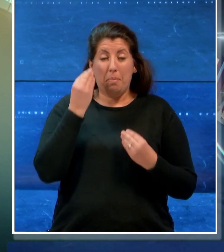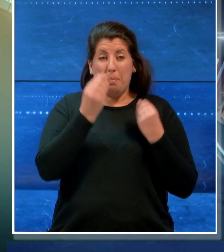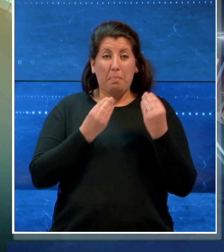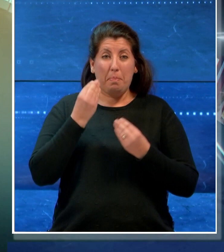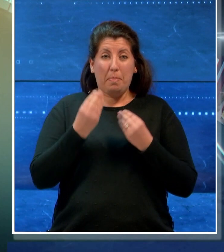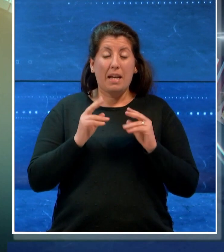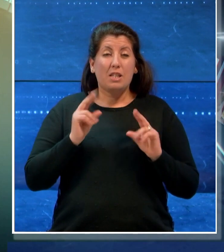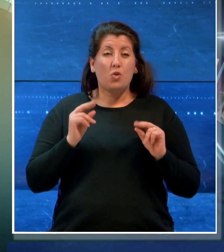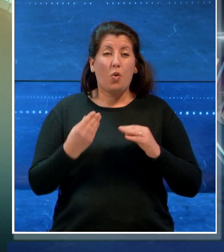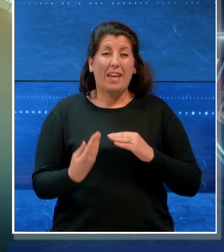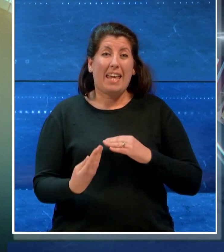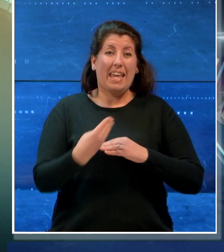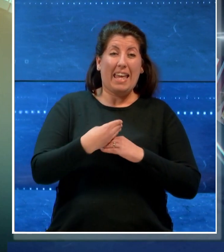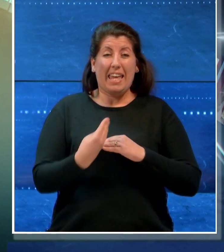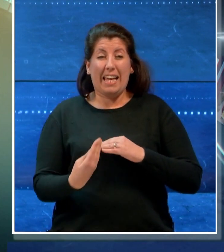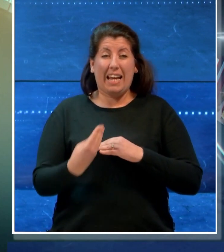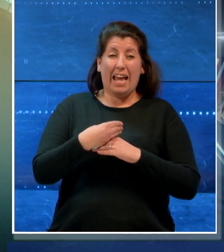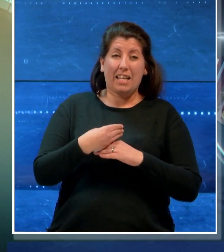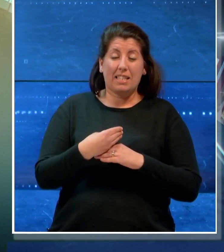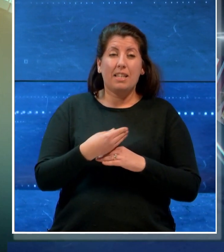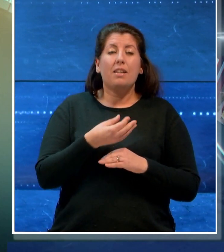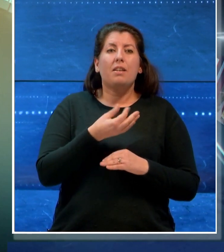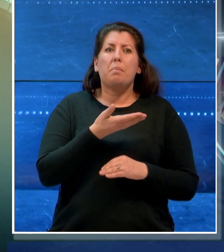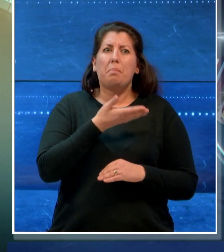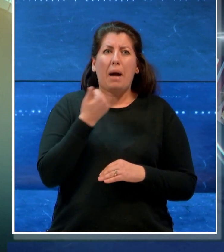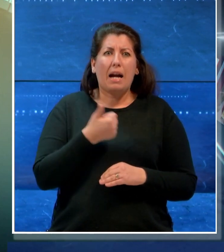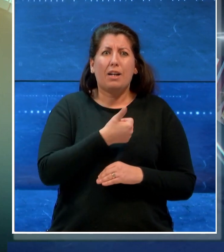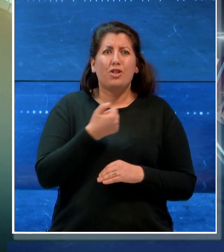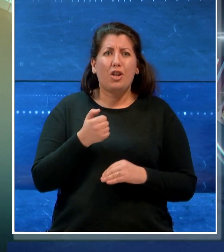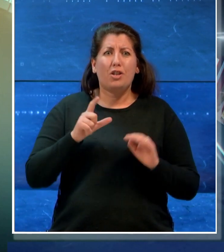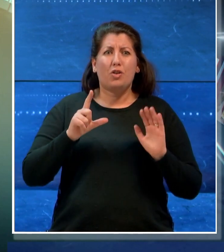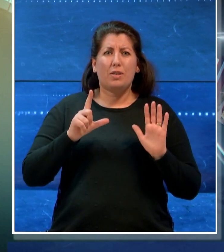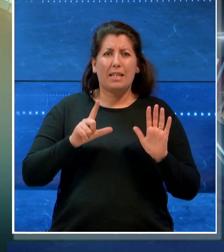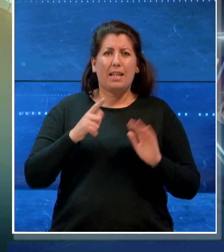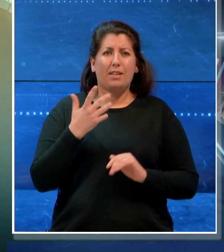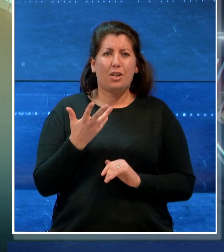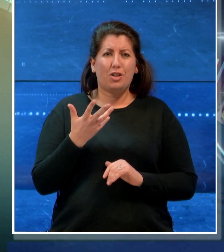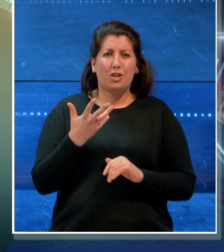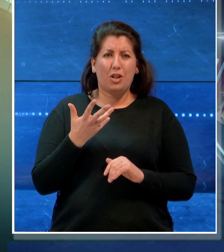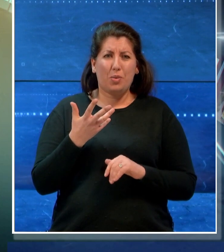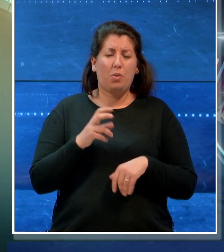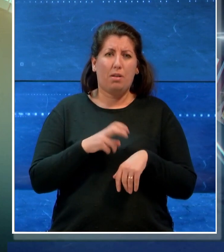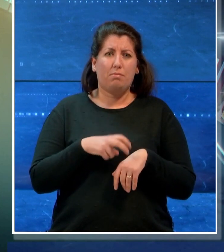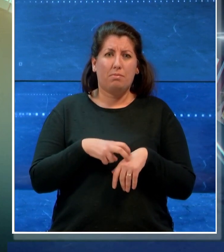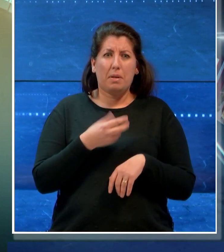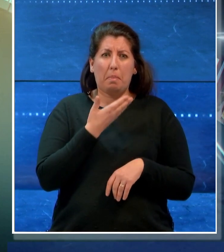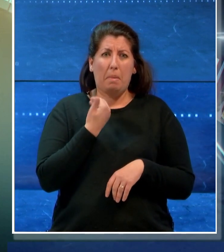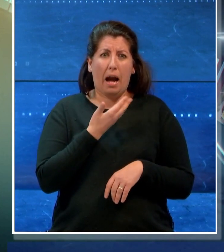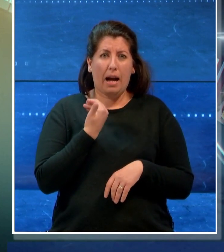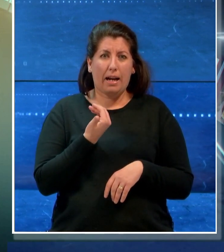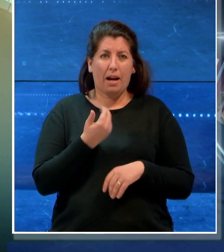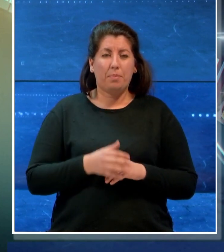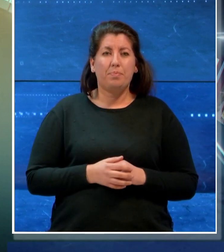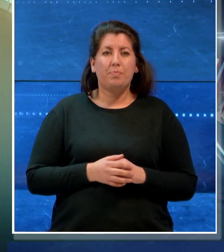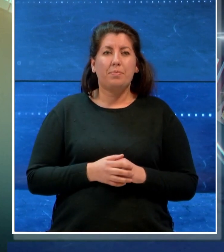sarà comunque un ammanco di 175 unità. A